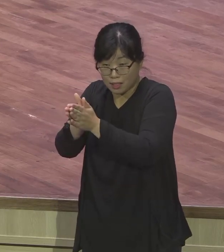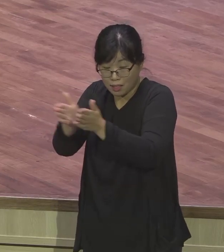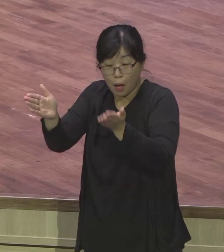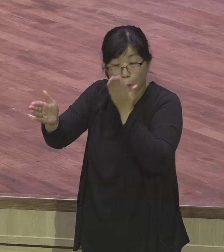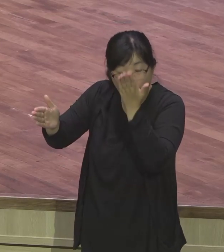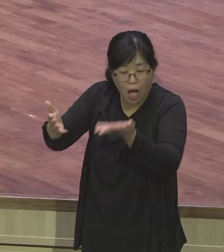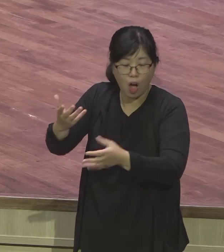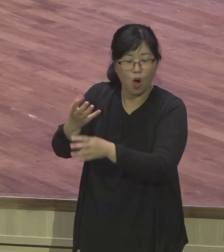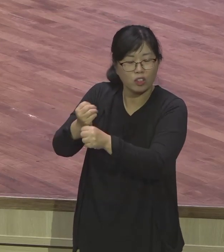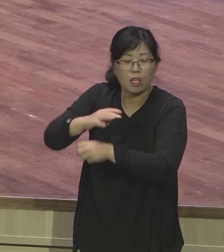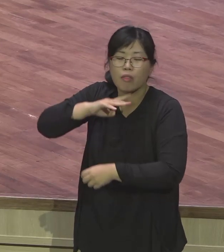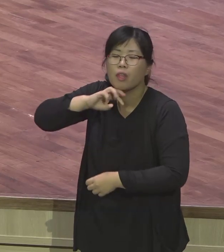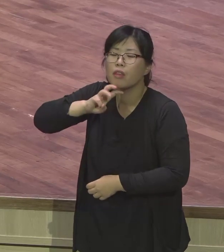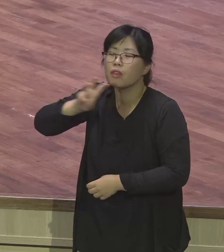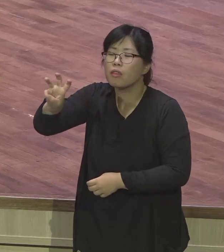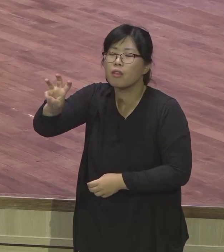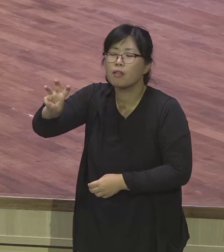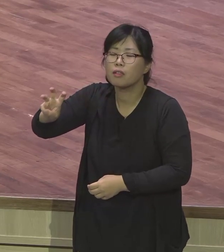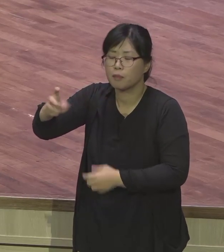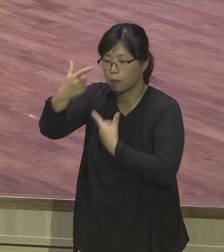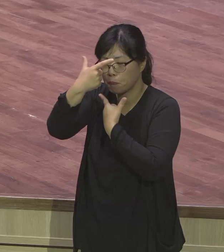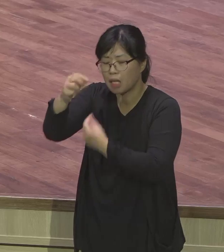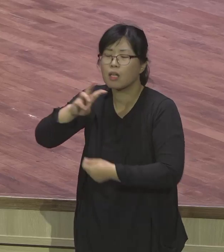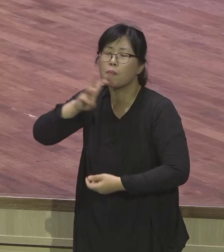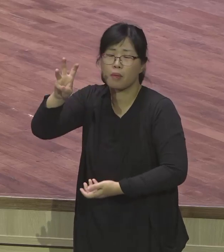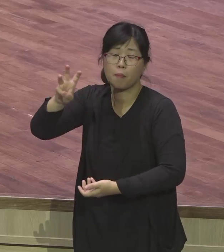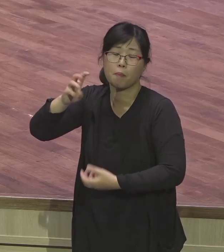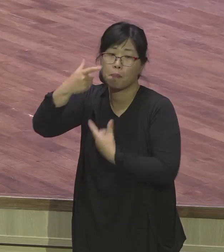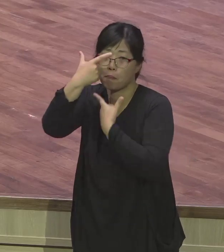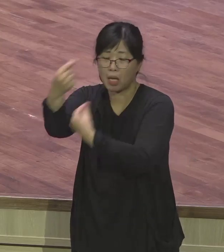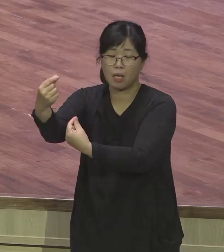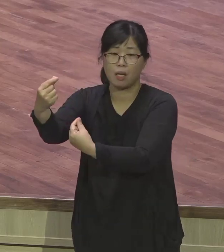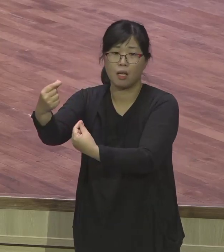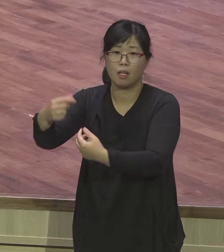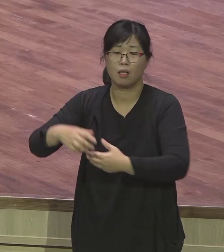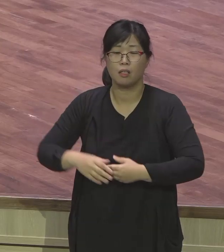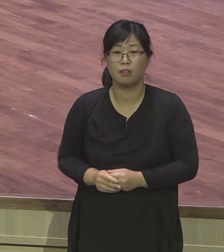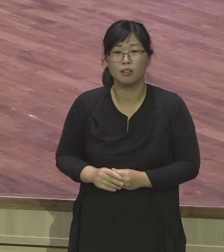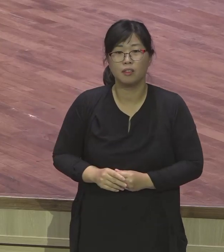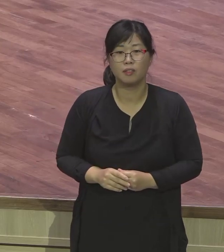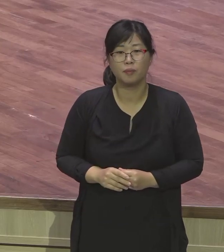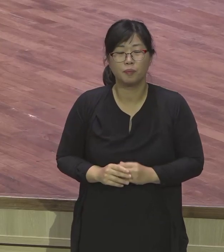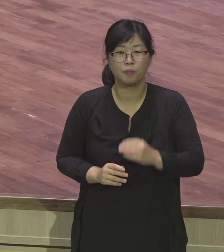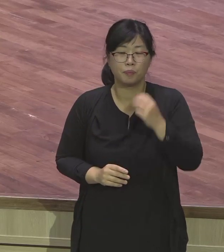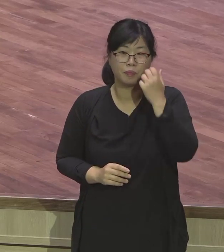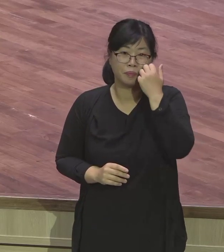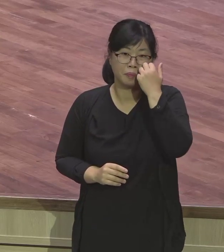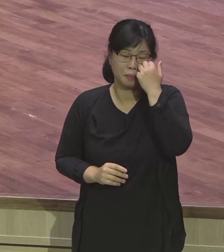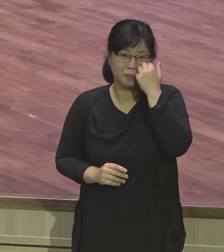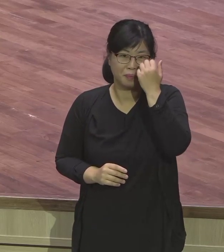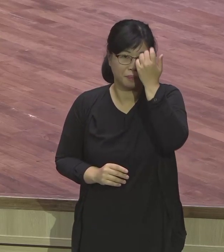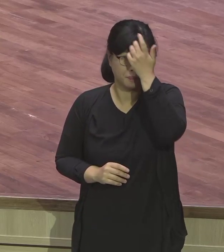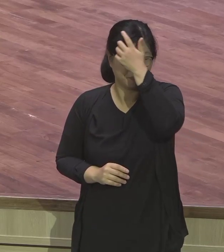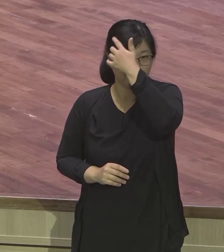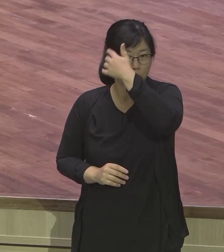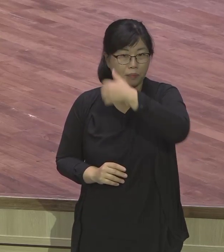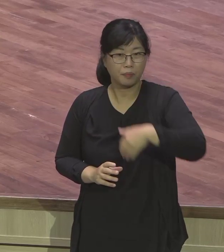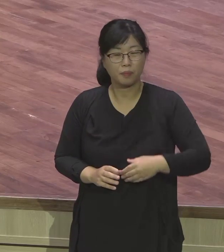쫓아서 30세 공생이 시작하신 것은 예수님 스스로가 우리의 영원한 대제상임을 보여주신